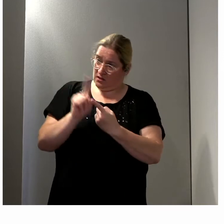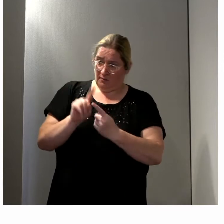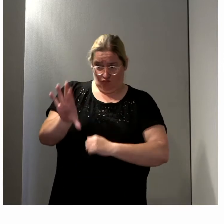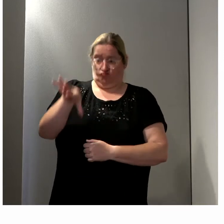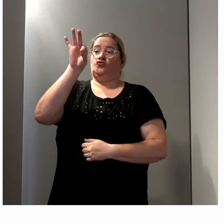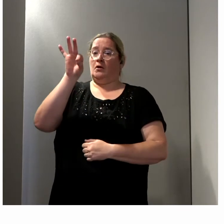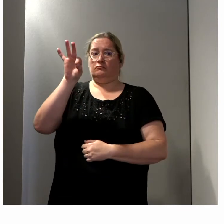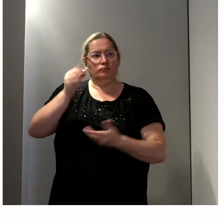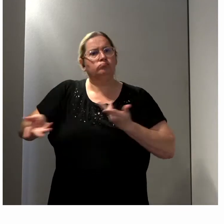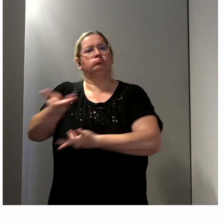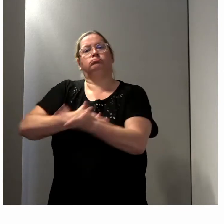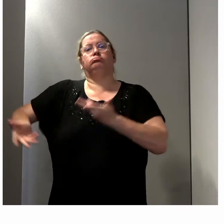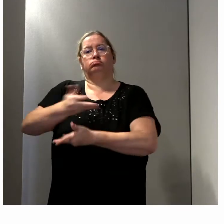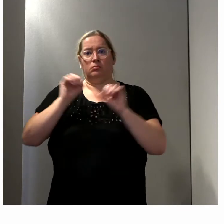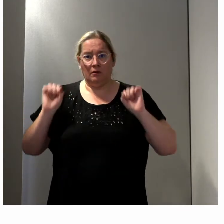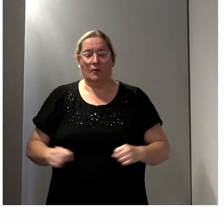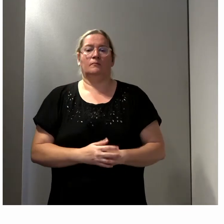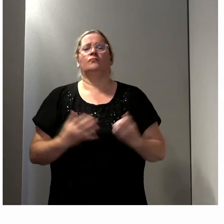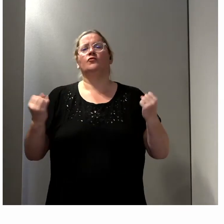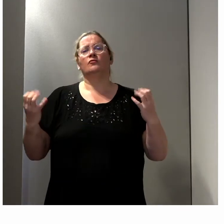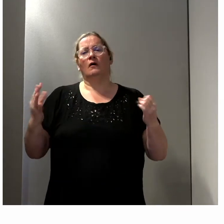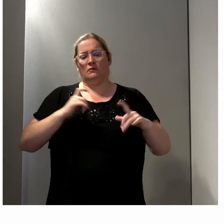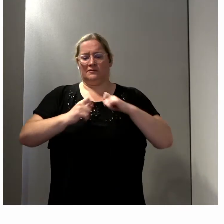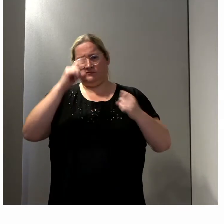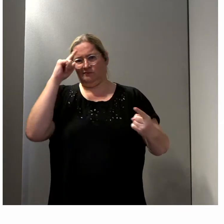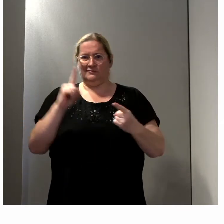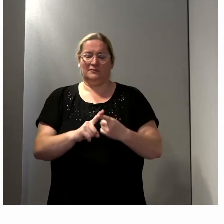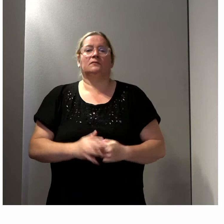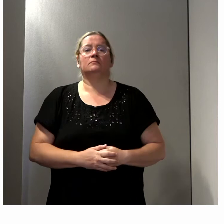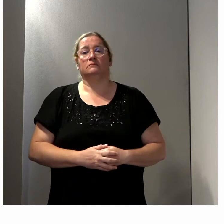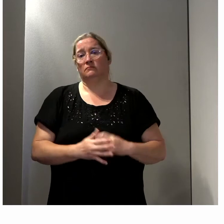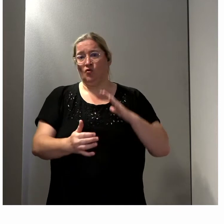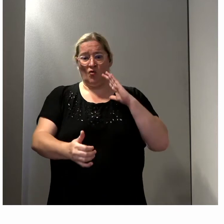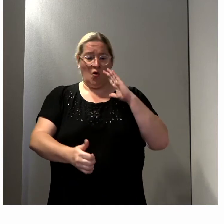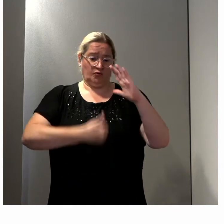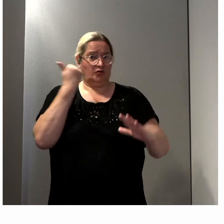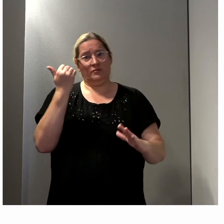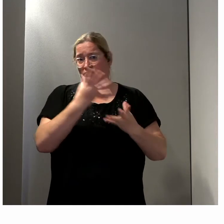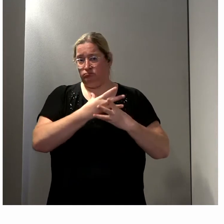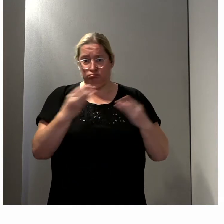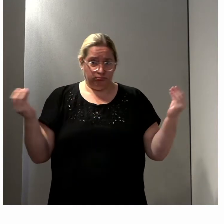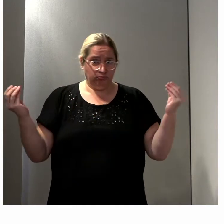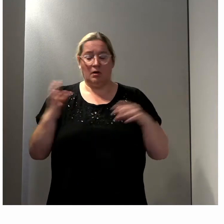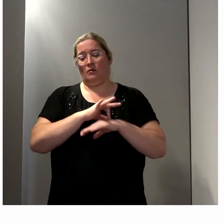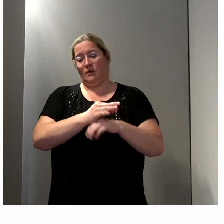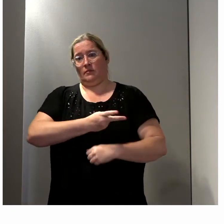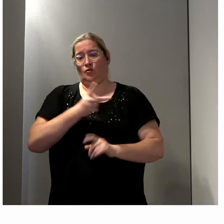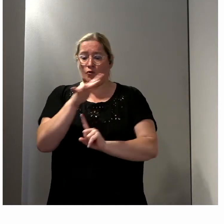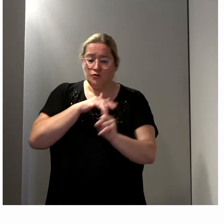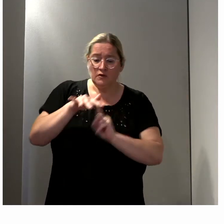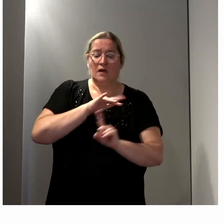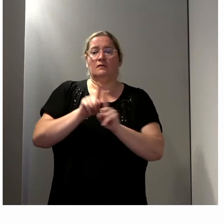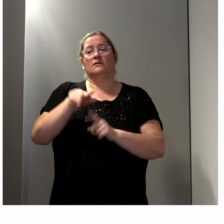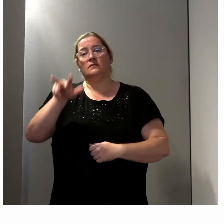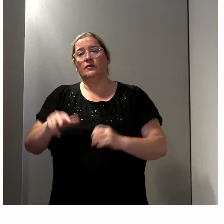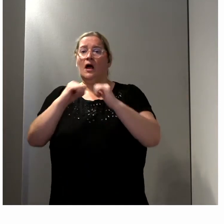thèmes que l'on retrouve sont ceux de la perte d'autonomie, de l'accompagnement médico-social, de l'accessibilité du logement,